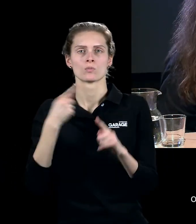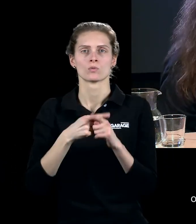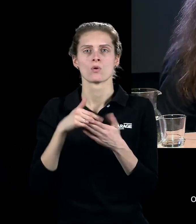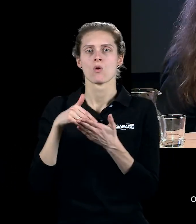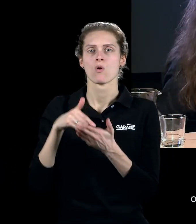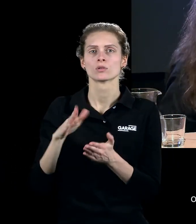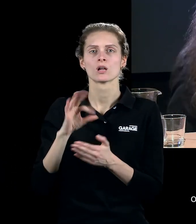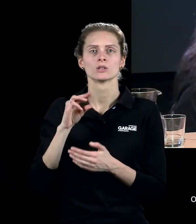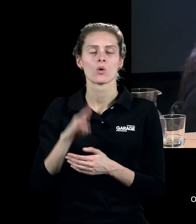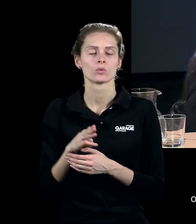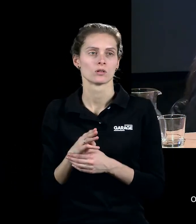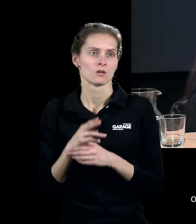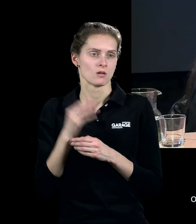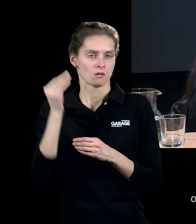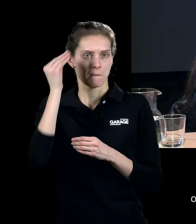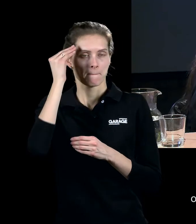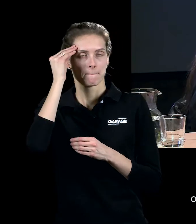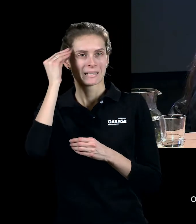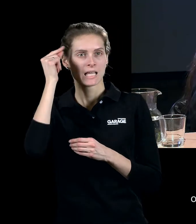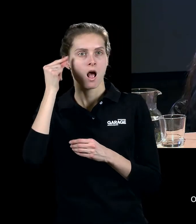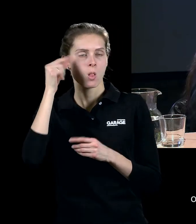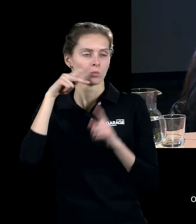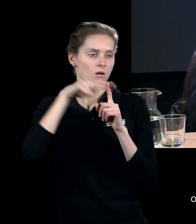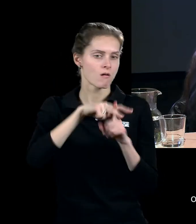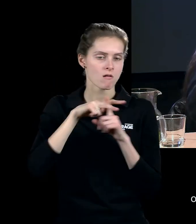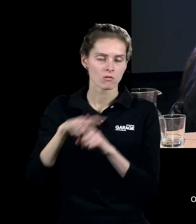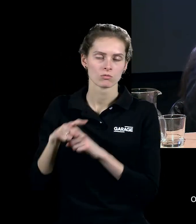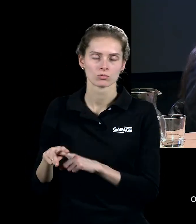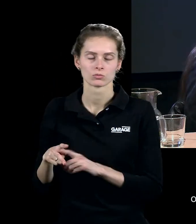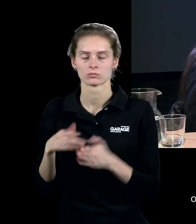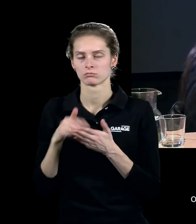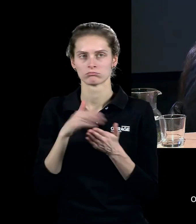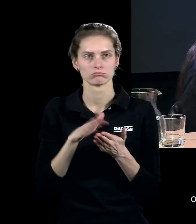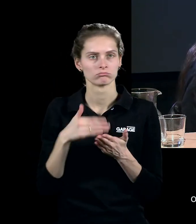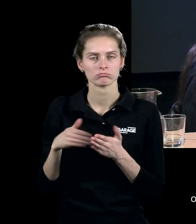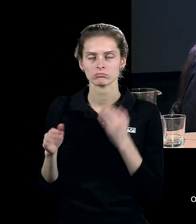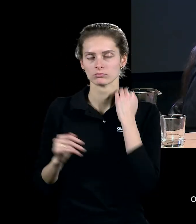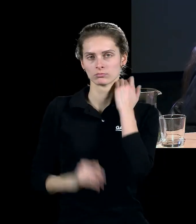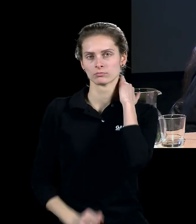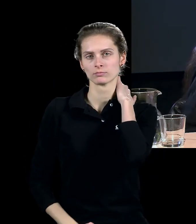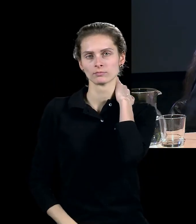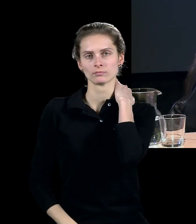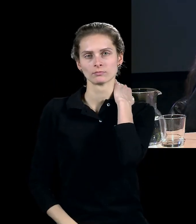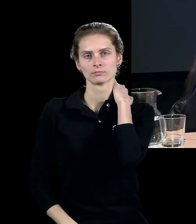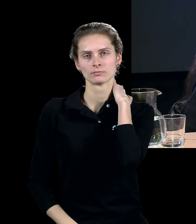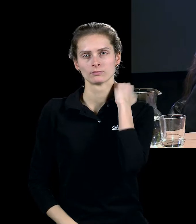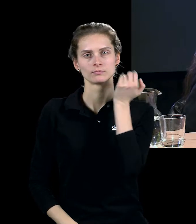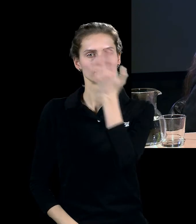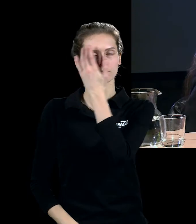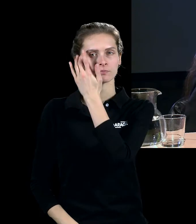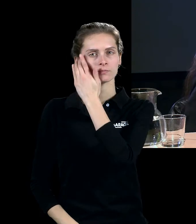числе отказа от такой чрезмерной психологизации, чрезмерной антропоцентричности, что